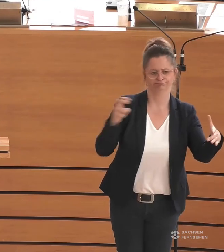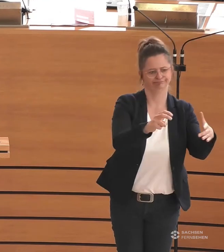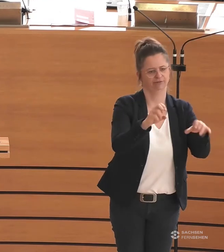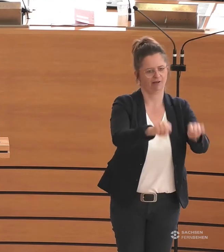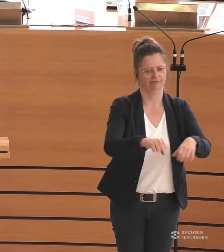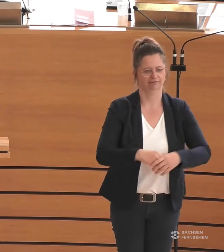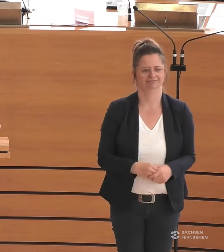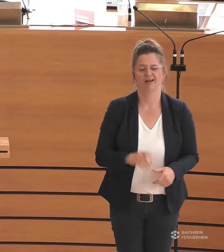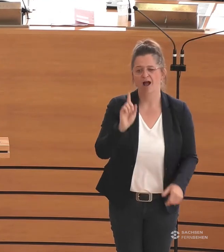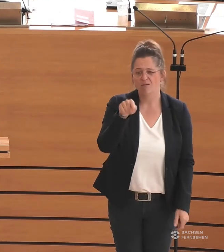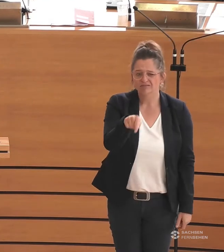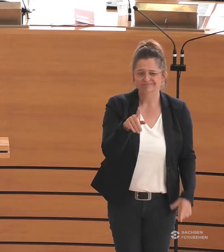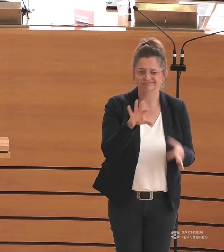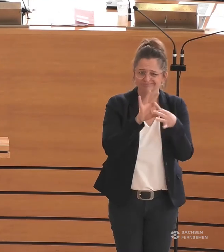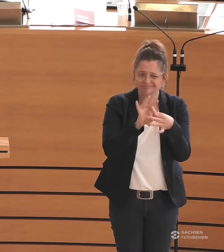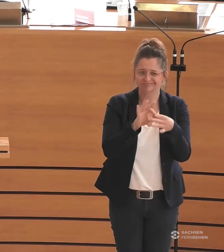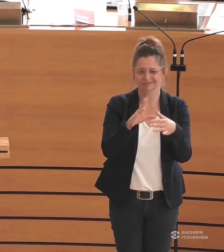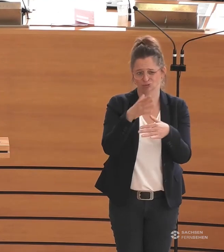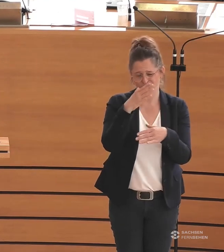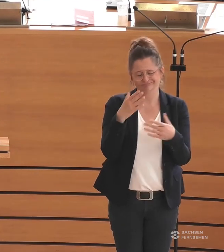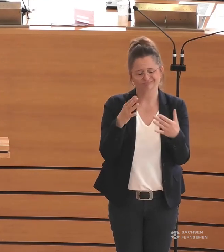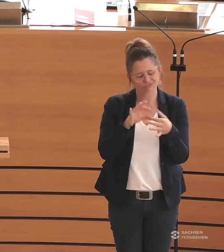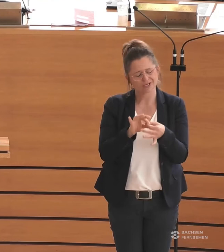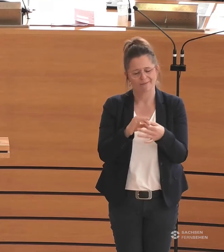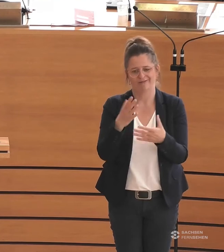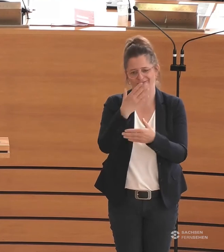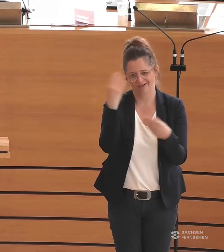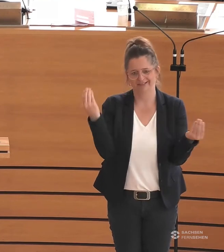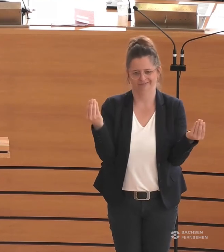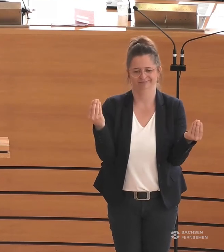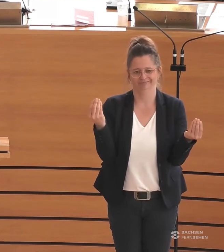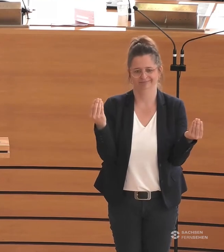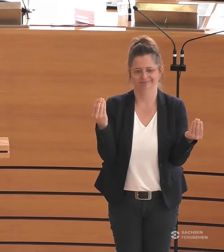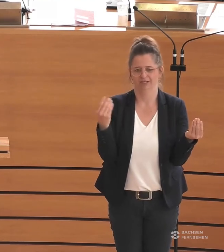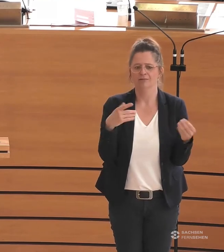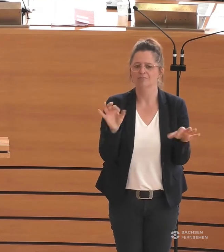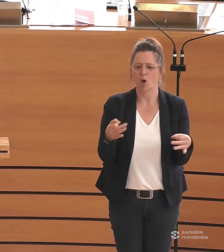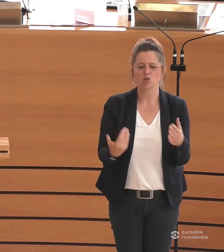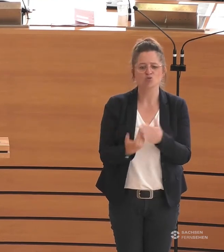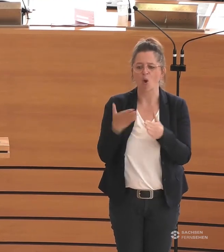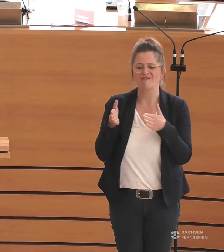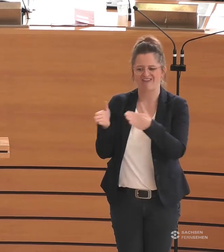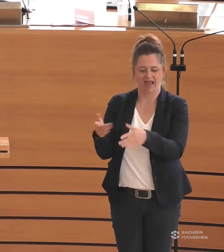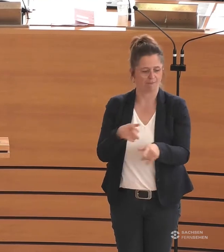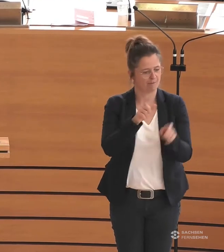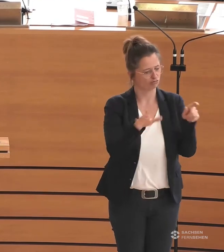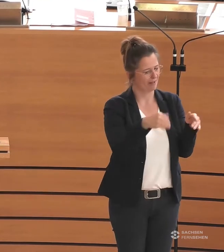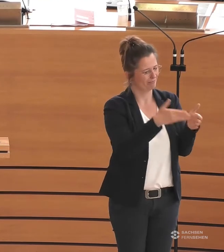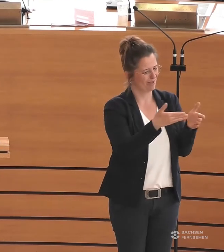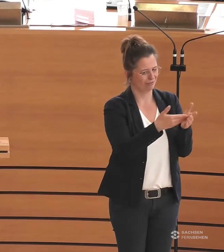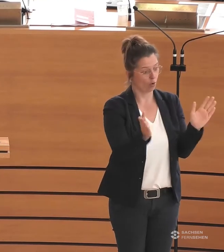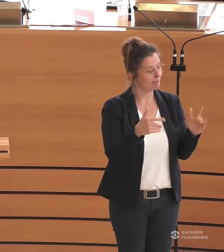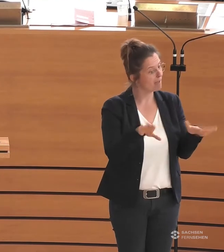Nur vergessen wir in diesem Zusammenhang immer wieder, dass es nicht ständig neue Wege braucht, um das Leben der Behinderten zu